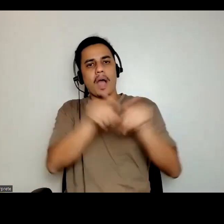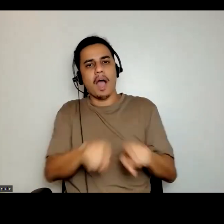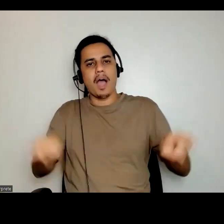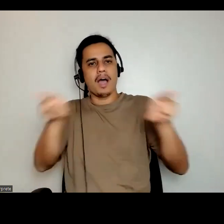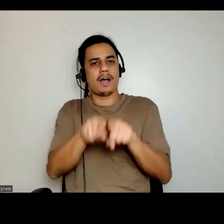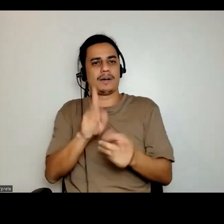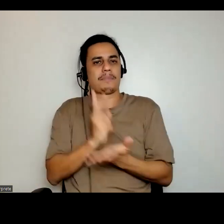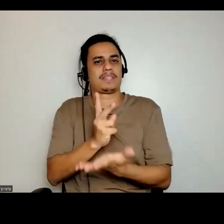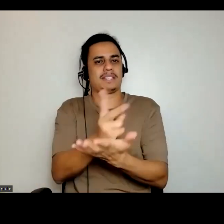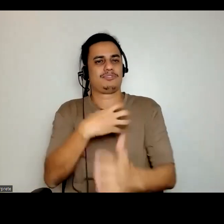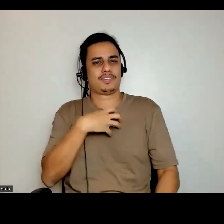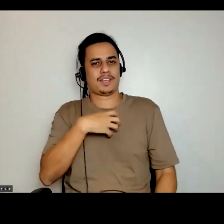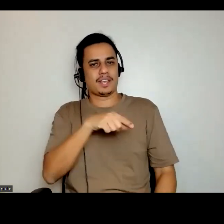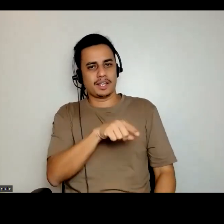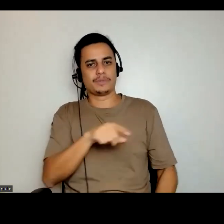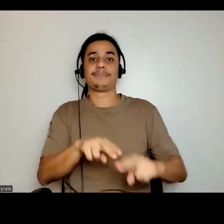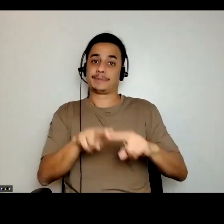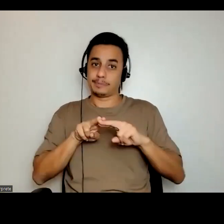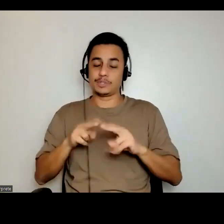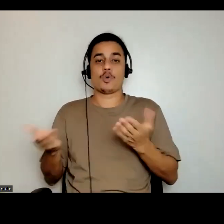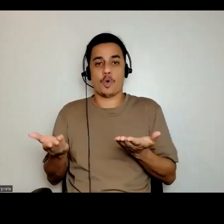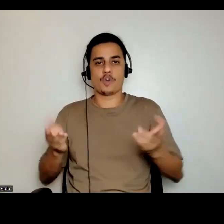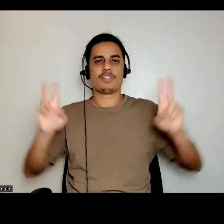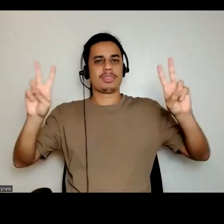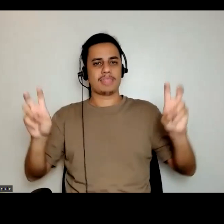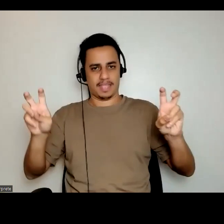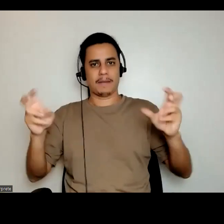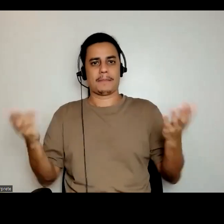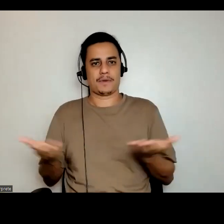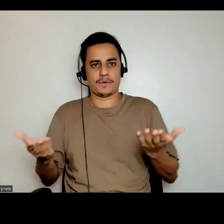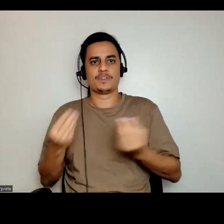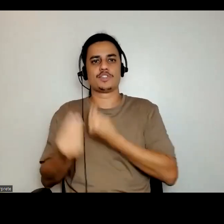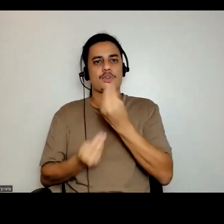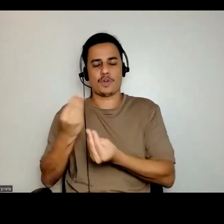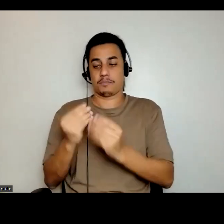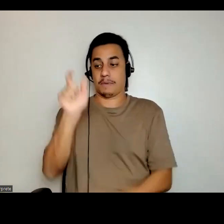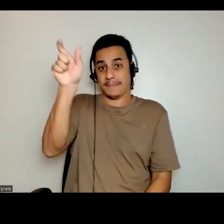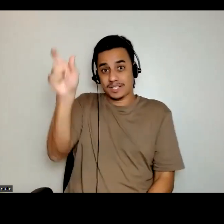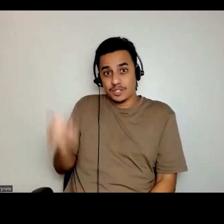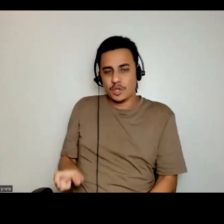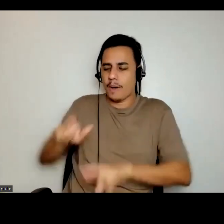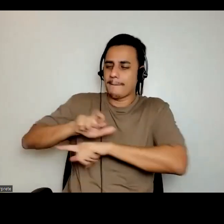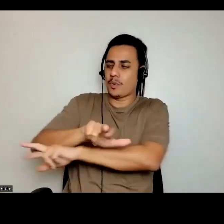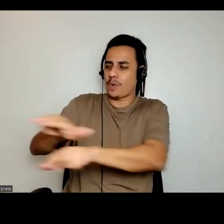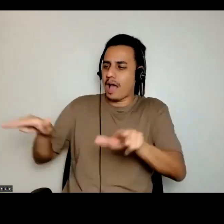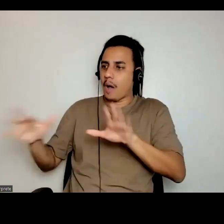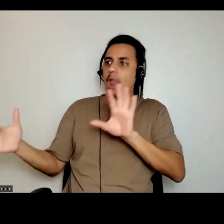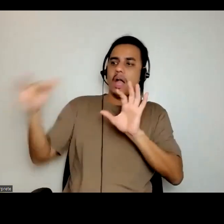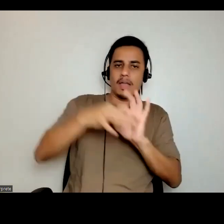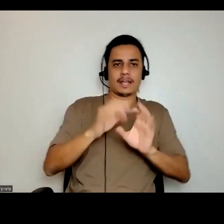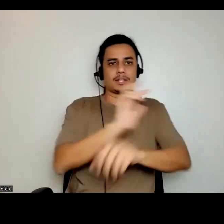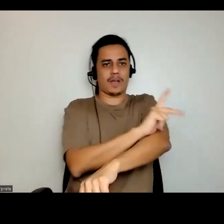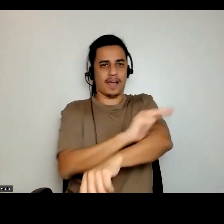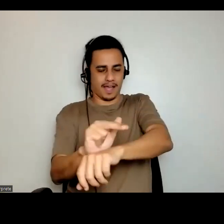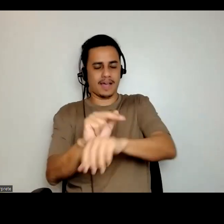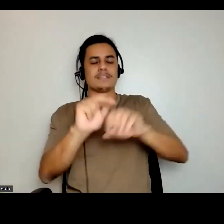apresentamos o tema da mesa 1, a racialização de sujeitos plurais, processos históricos, estruturas